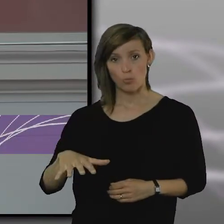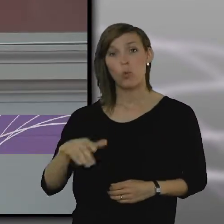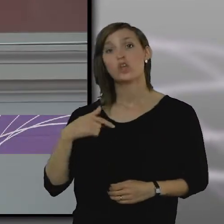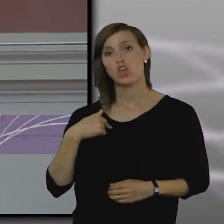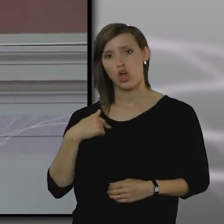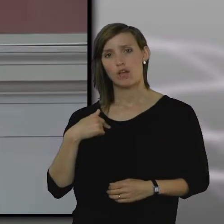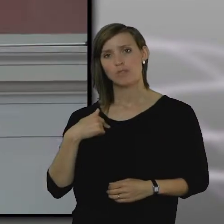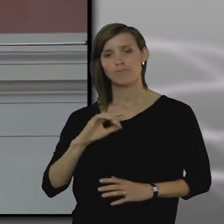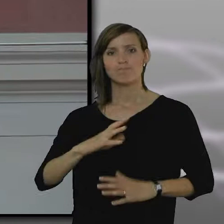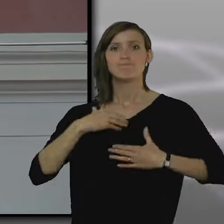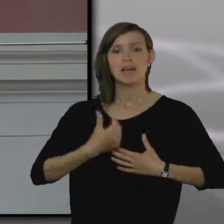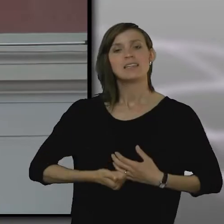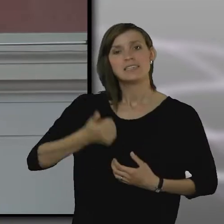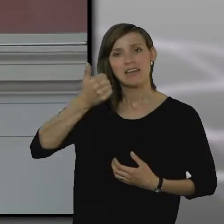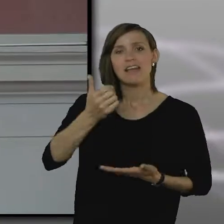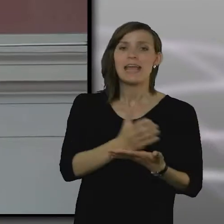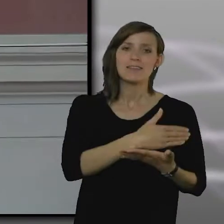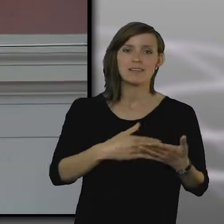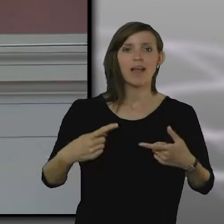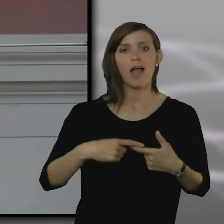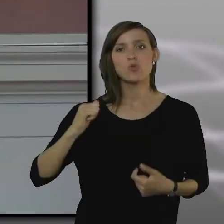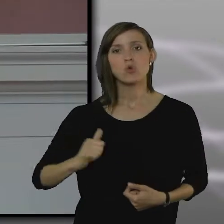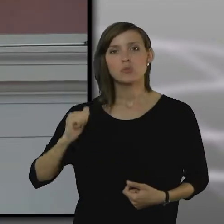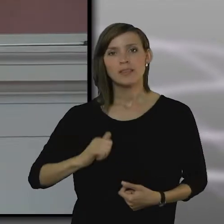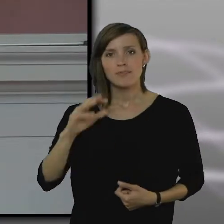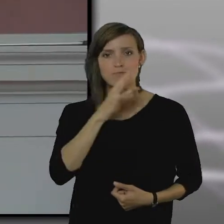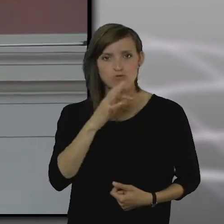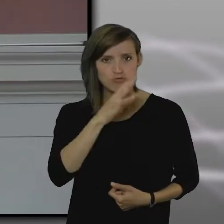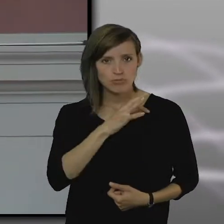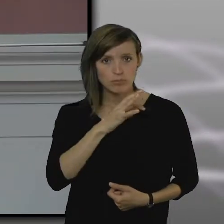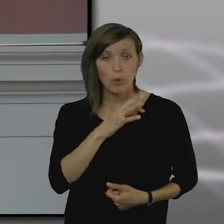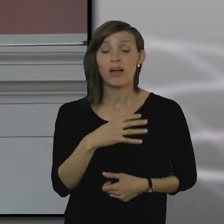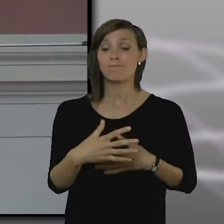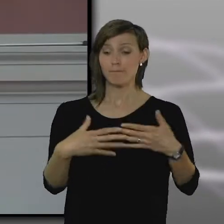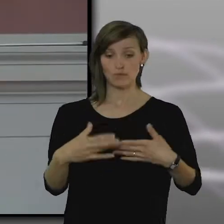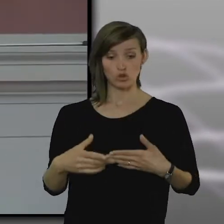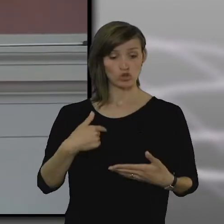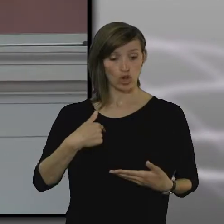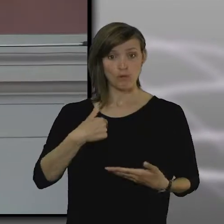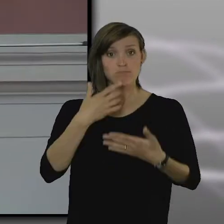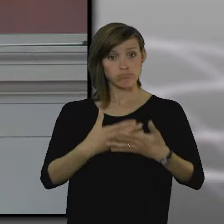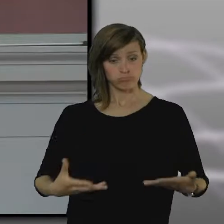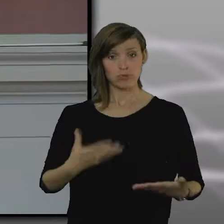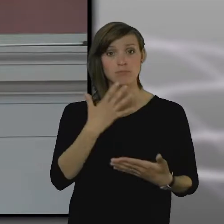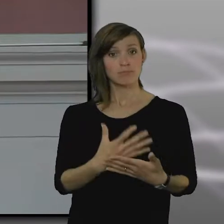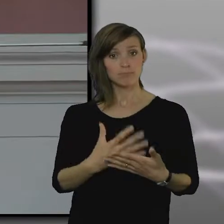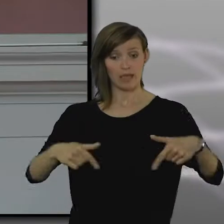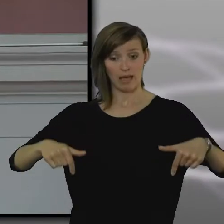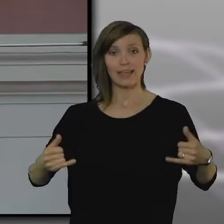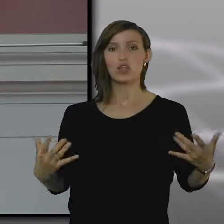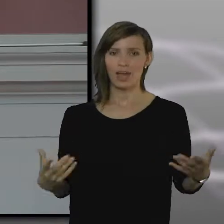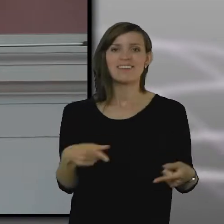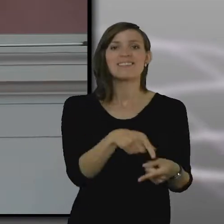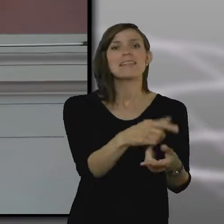enheten för konsumentfrågor. Anledningen till att jag står här idag är att det är på den enheten som vi genomför